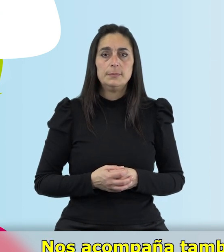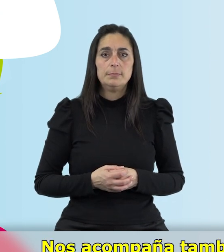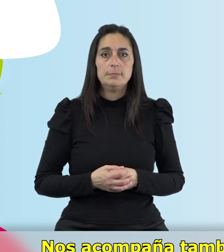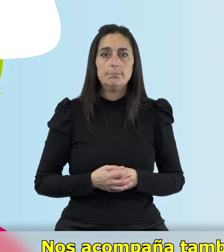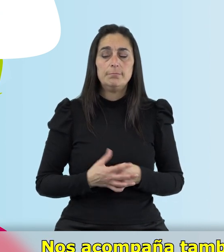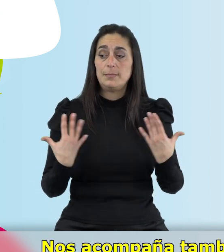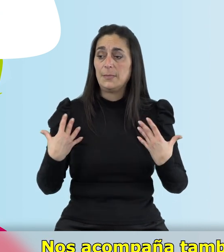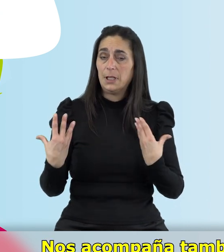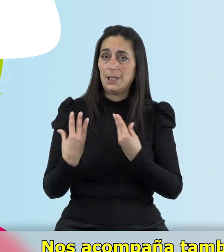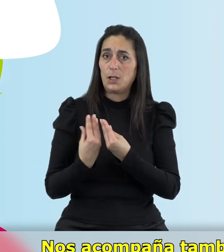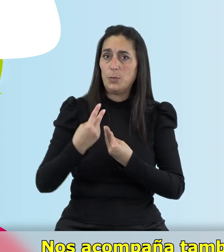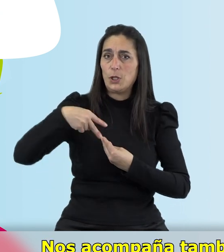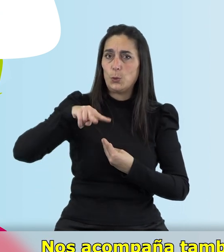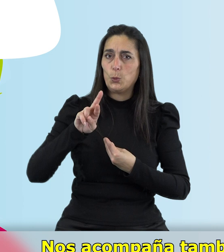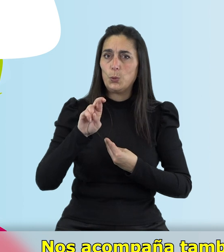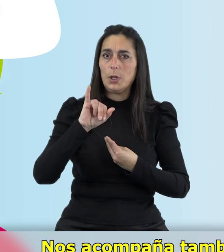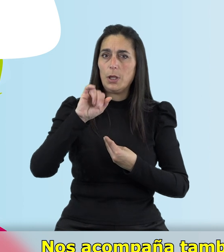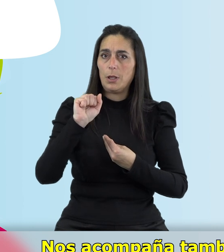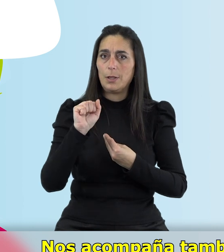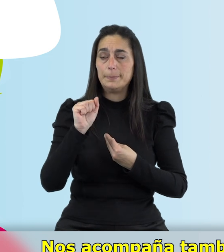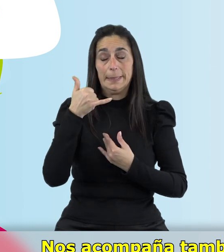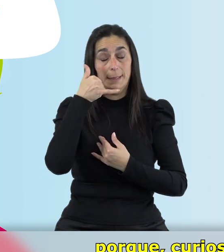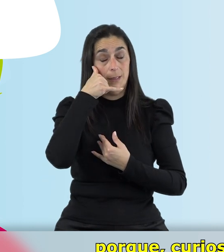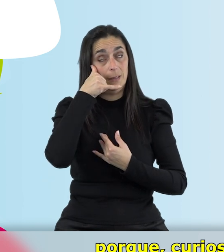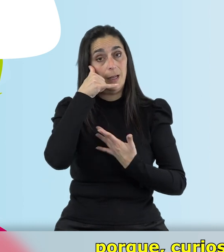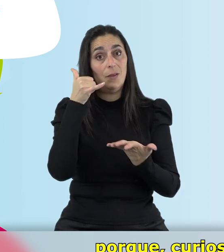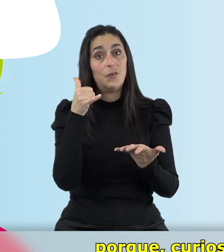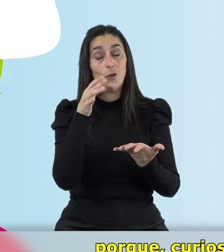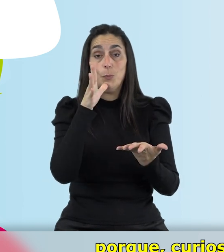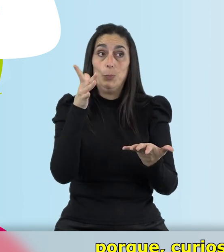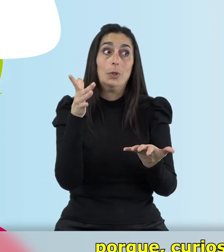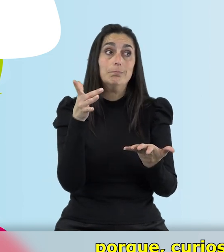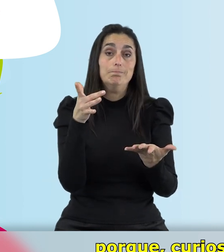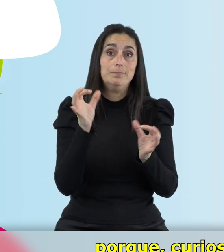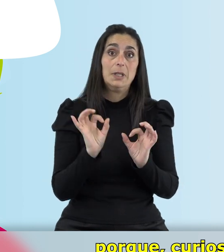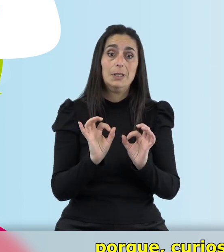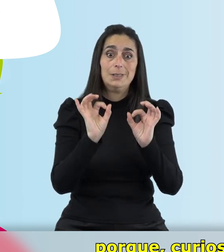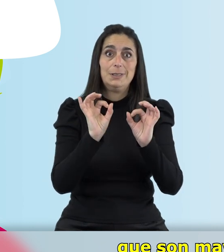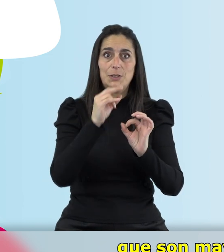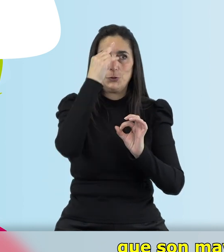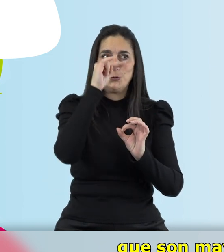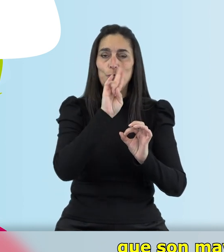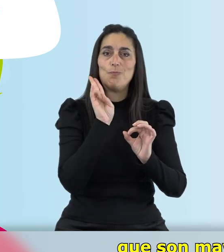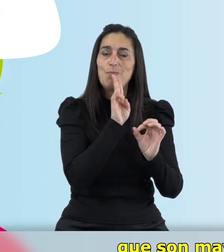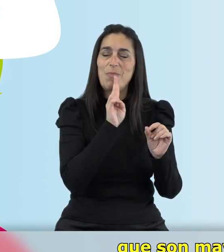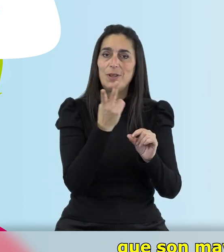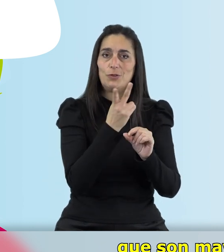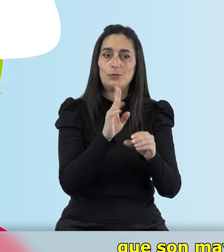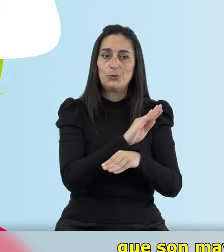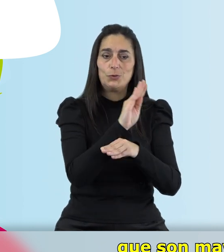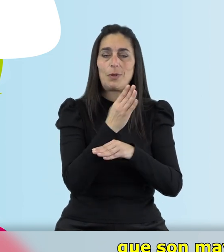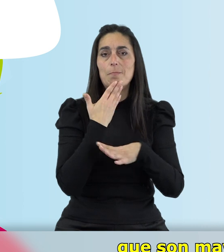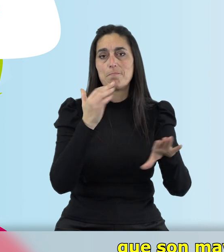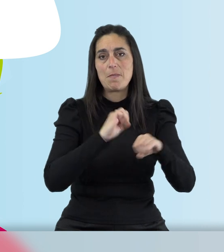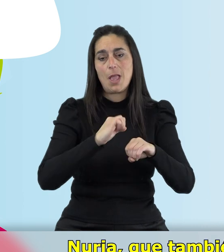Nos acompaña también hoy Nuria pero a través del teléfono porque curiosamente ella está con sus padres que son mayores y está